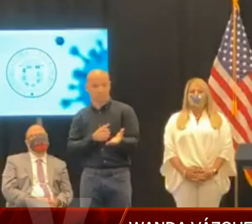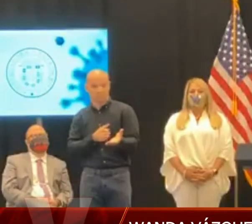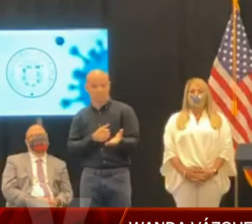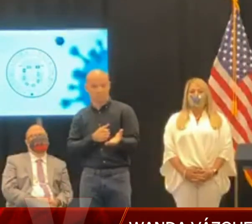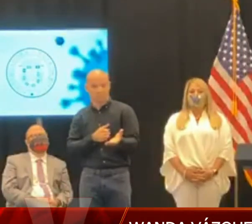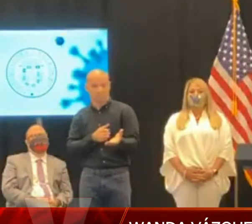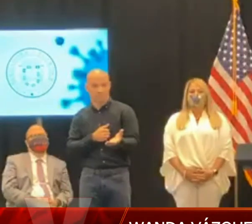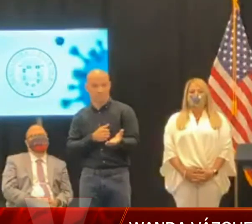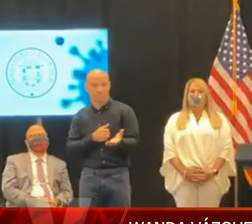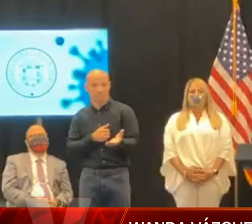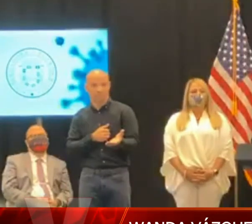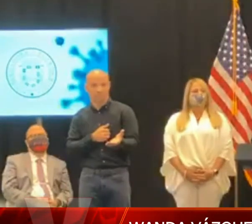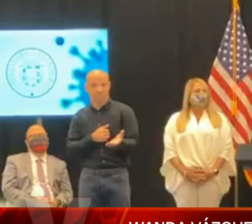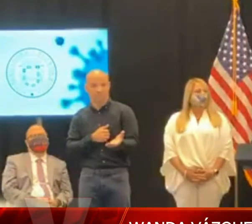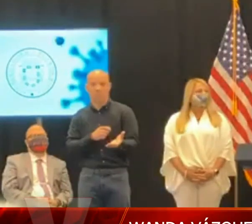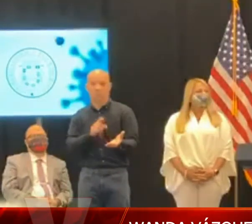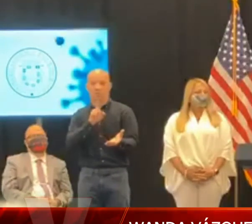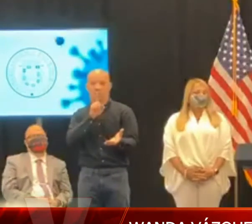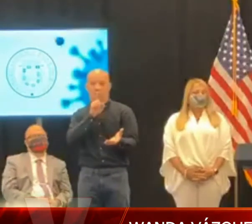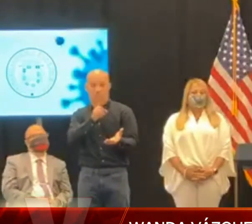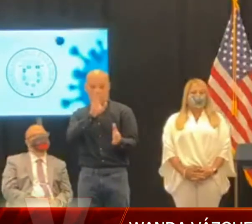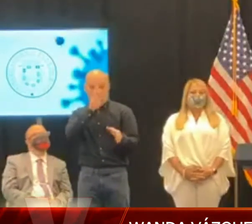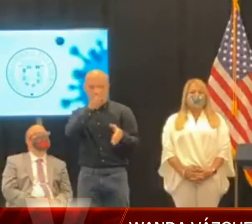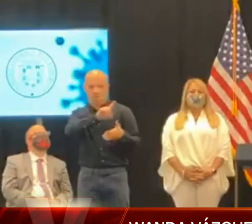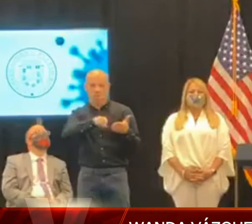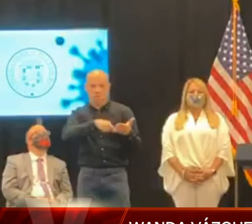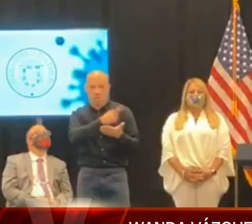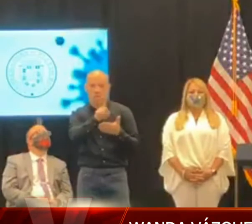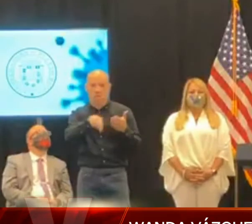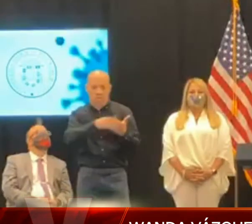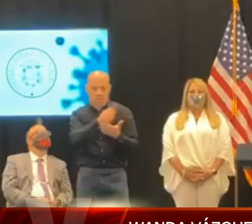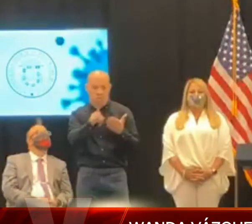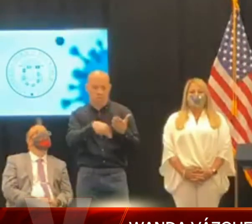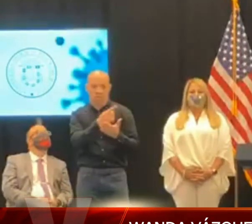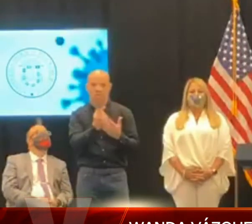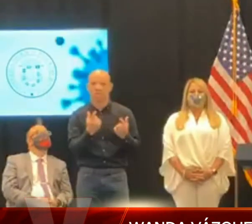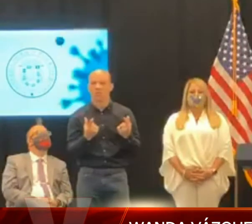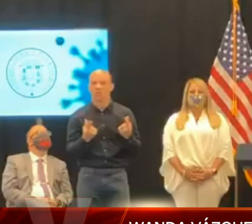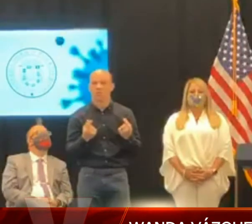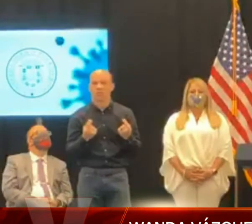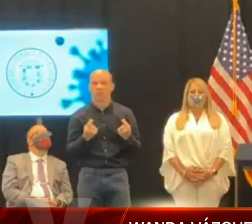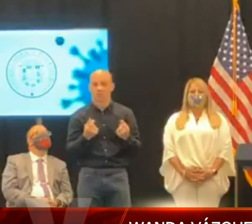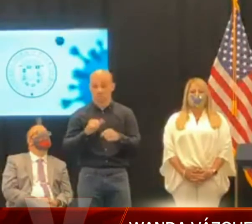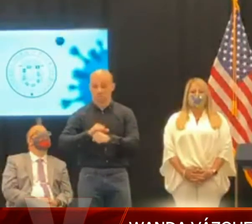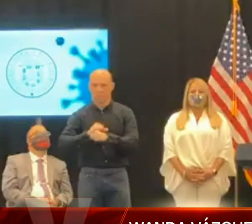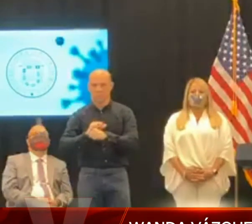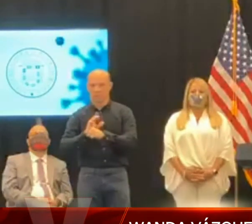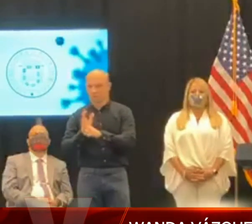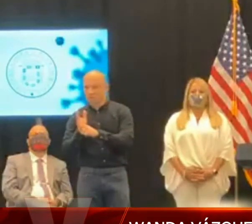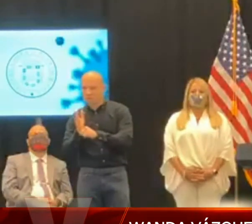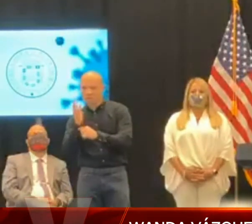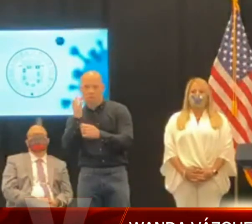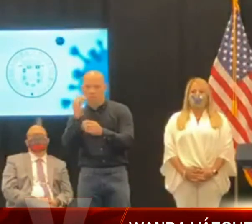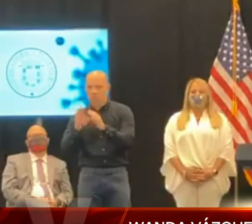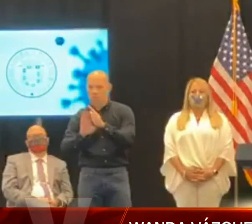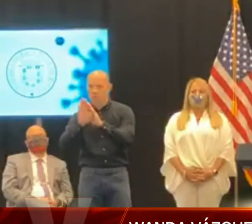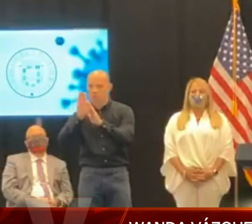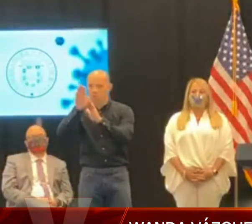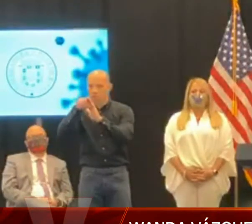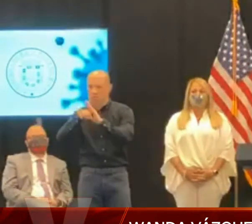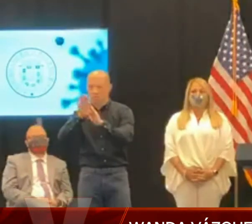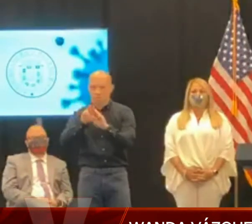ha invertido largas horas para monitorear de cerca la evolución de la información relacionada al virus